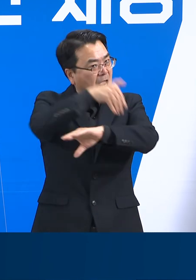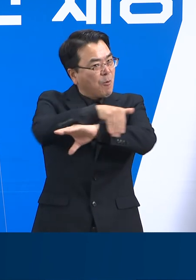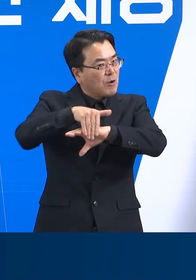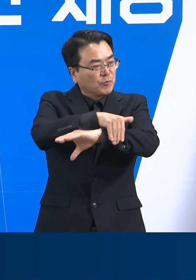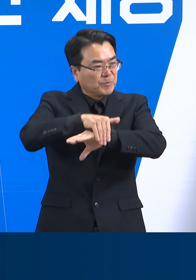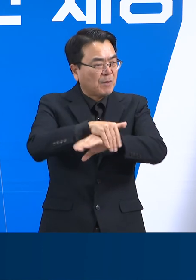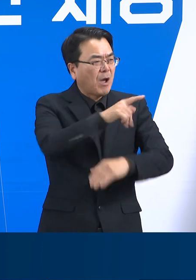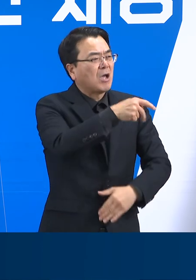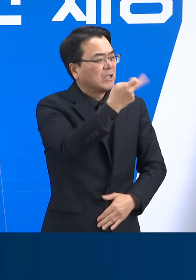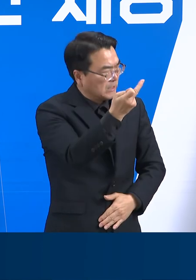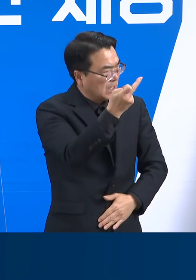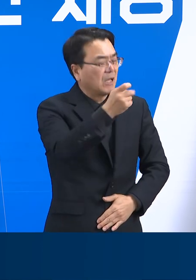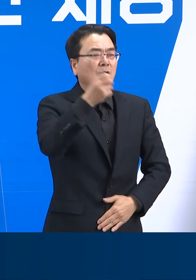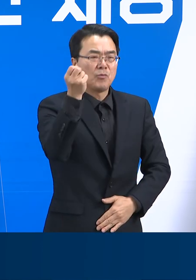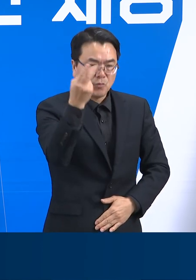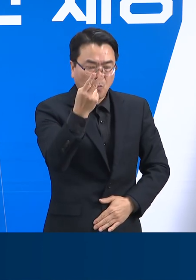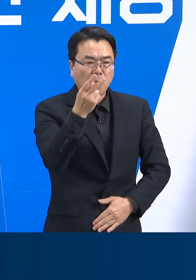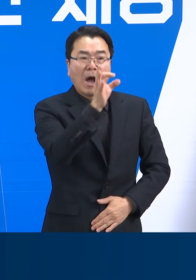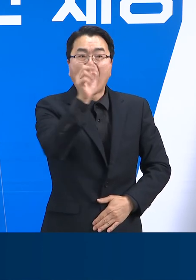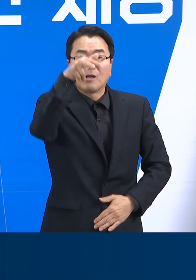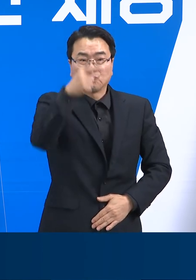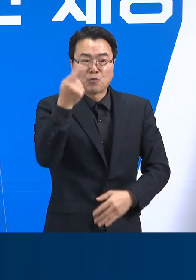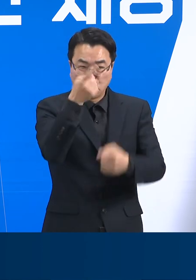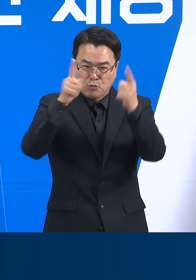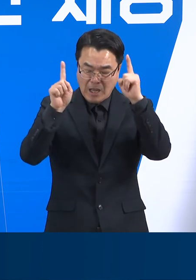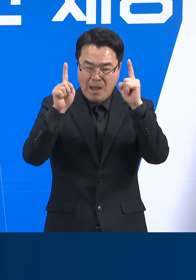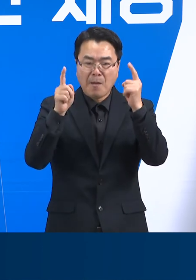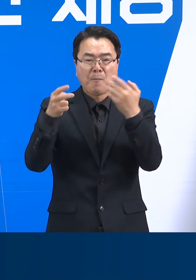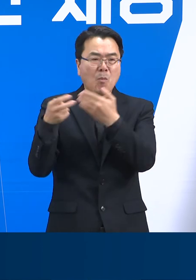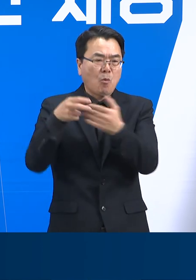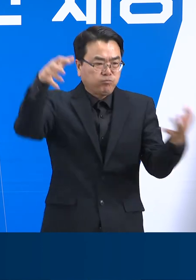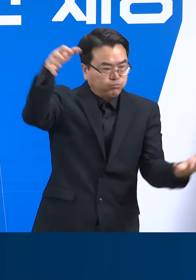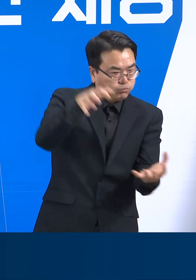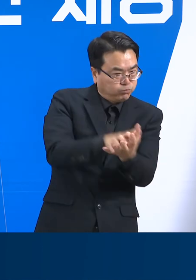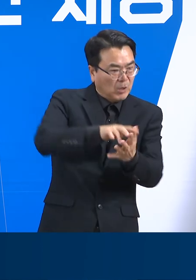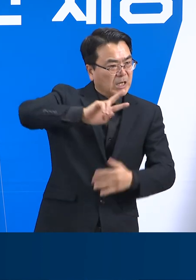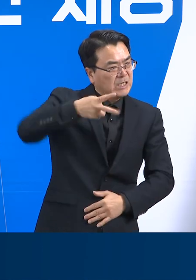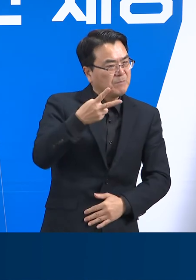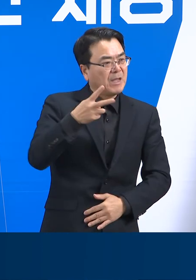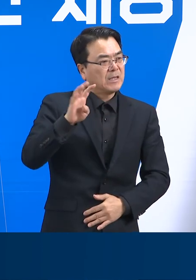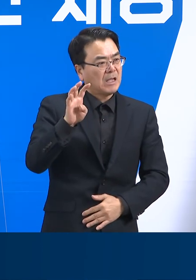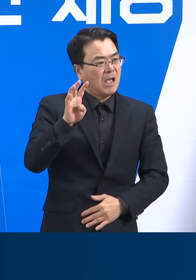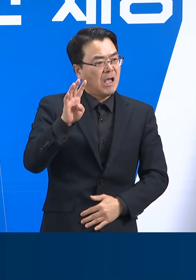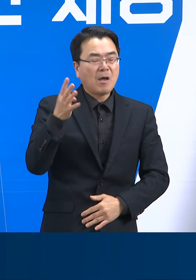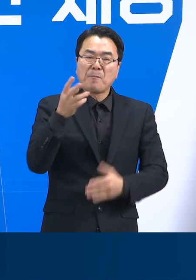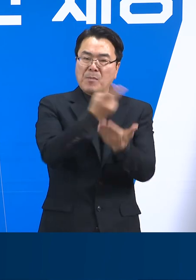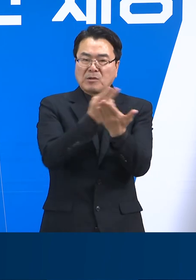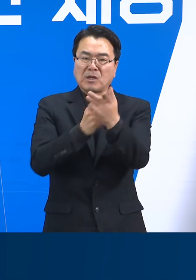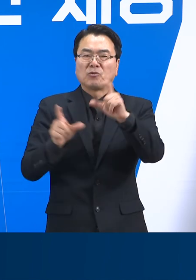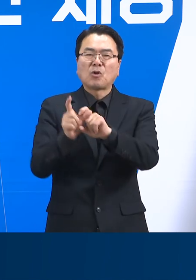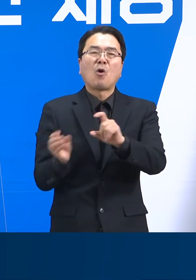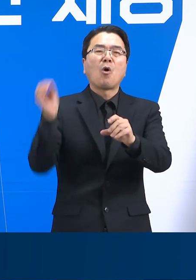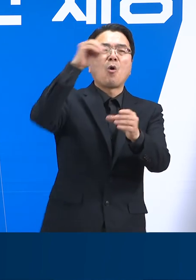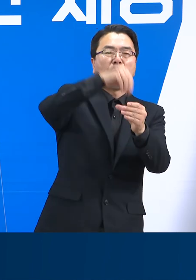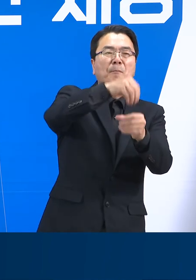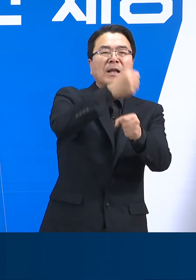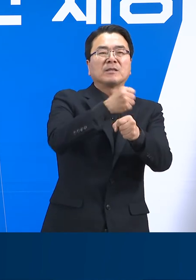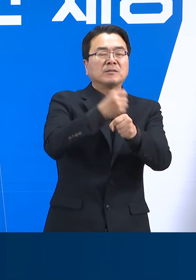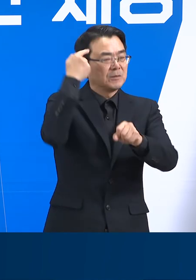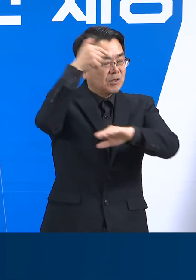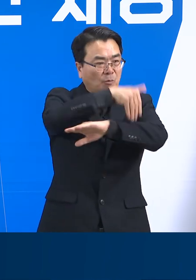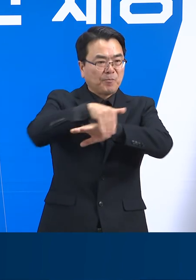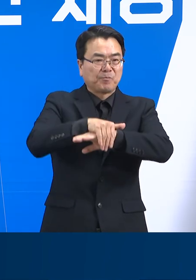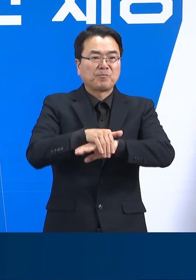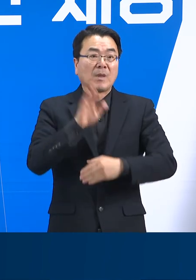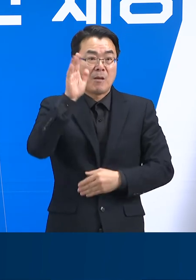일산차병원 11병상, 아주대병원 6병상 등 20병상을 확보할 예정입니다. 확진자 급증에 대비하여